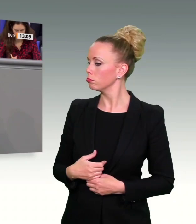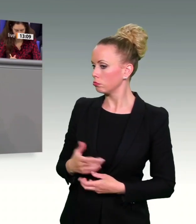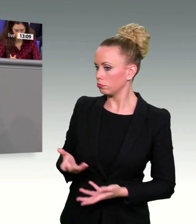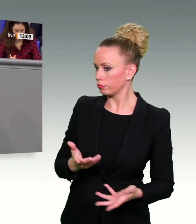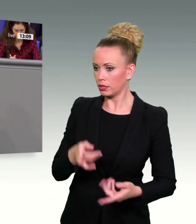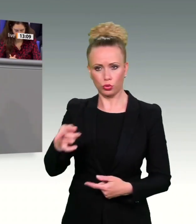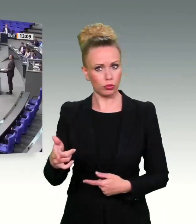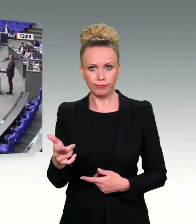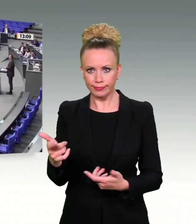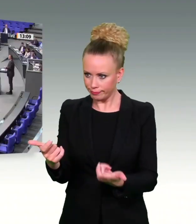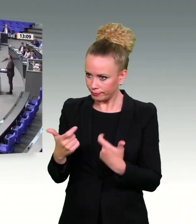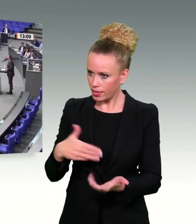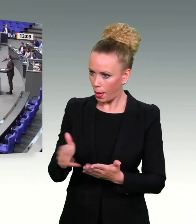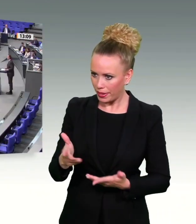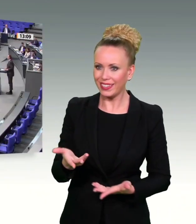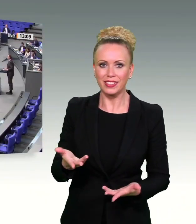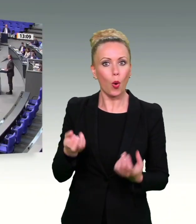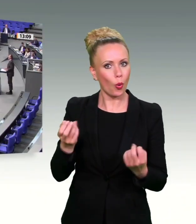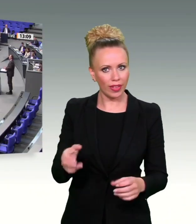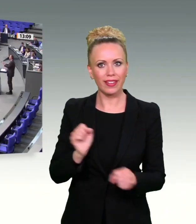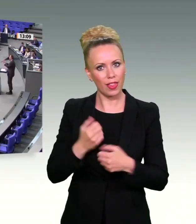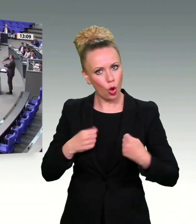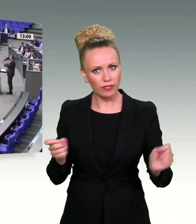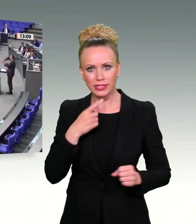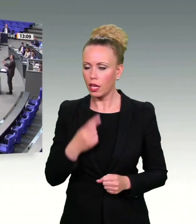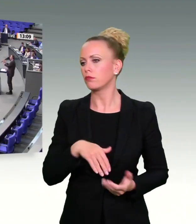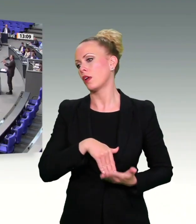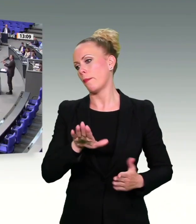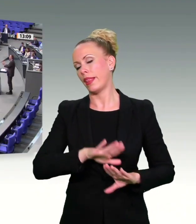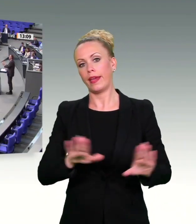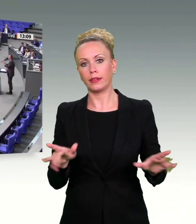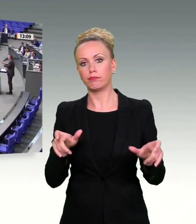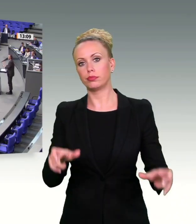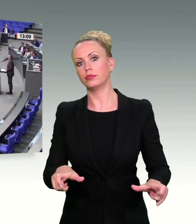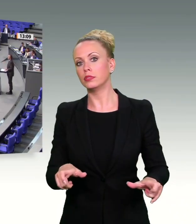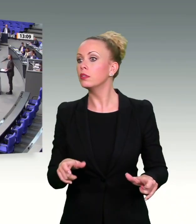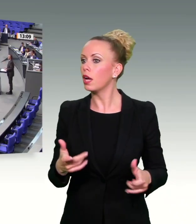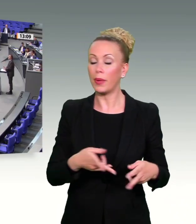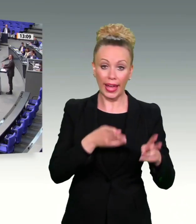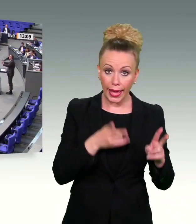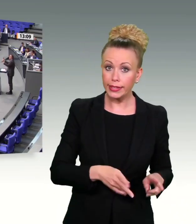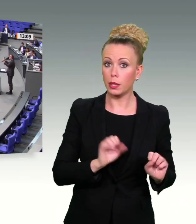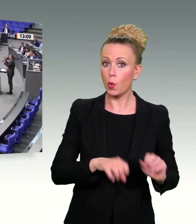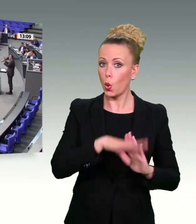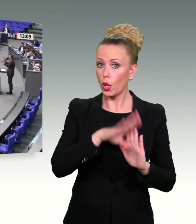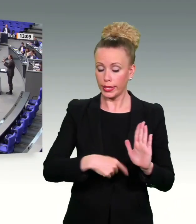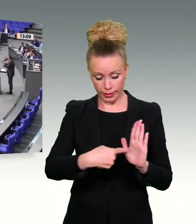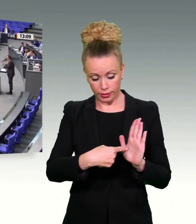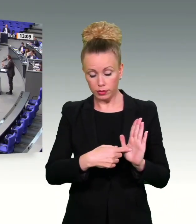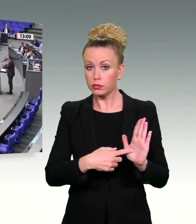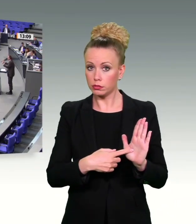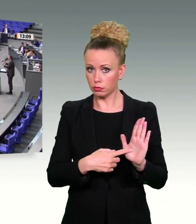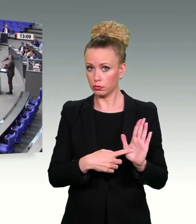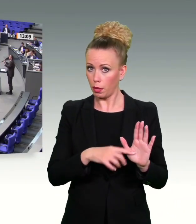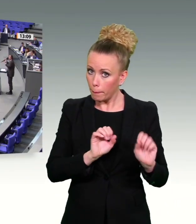das offen. Sie wollen sie nicht nutzen. Das kann man politisch wollen. Die rechtliche Möglichkeit ist da. Wir wollen sie nutzen. Es ist hier in der Frage nicht des rechtlichen